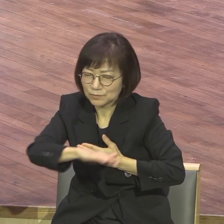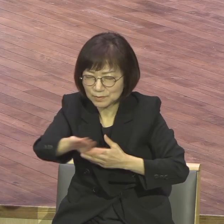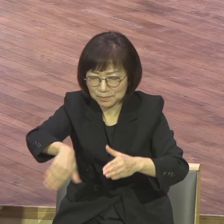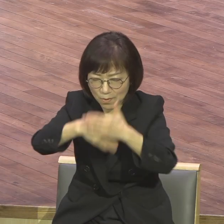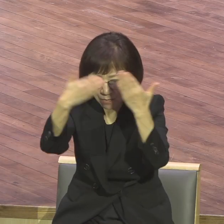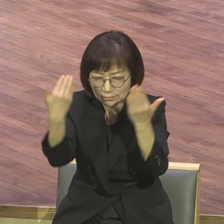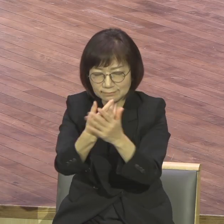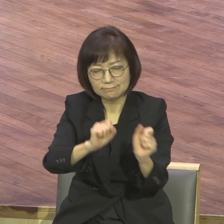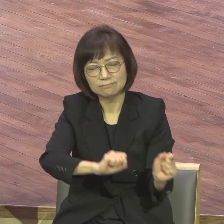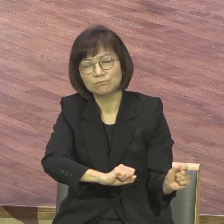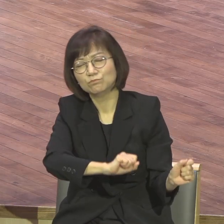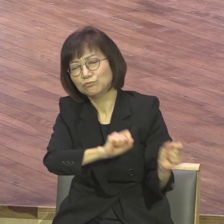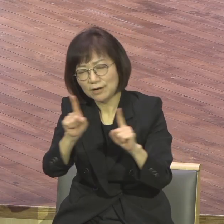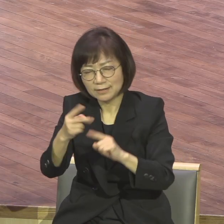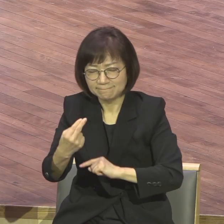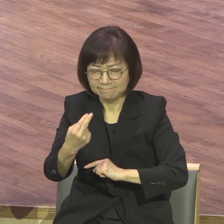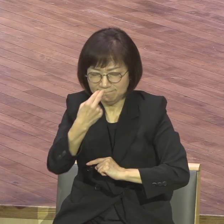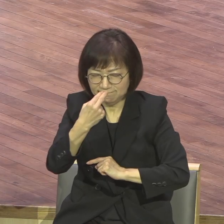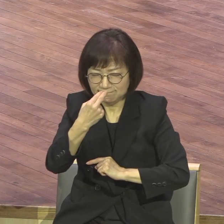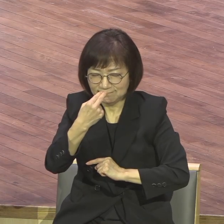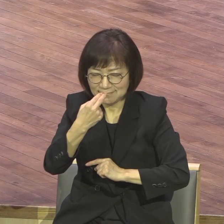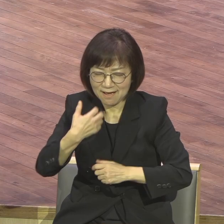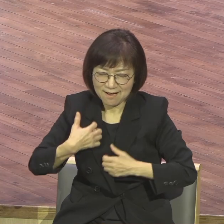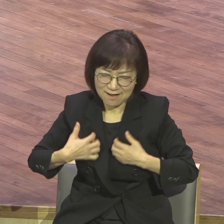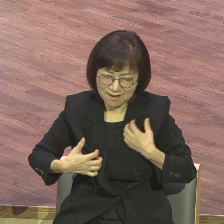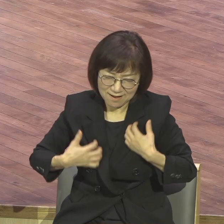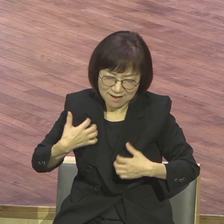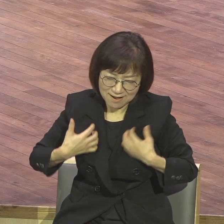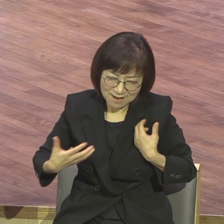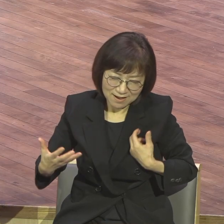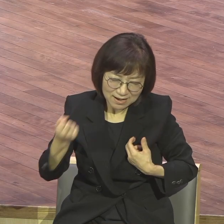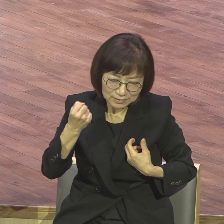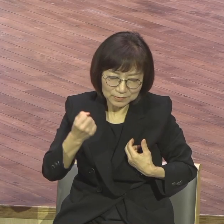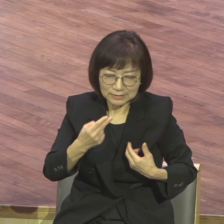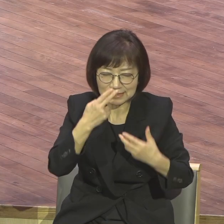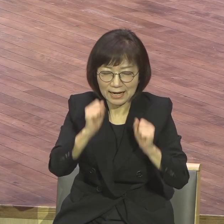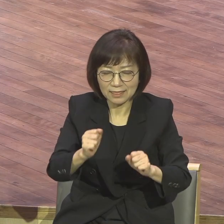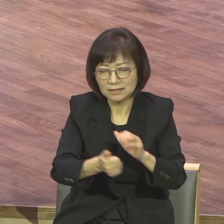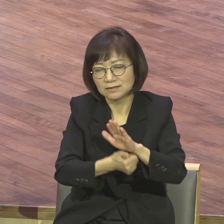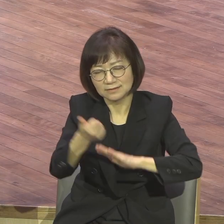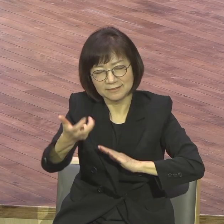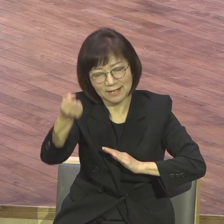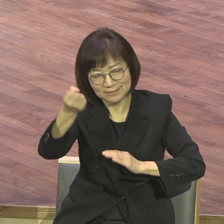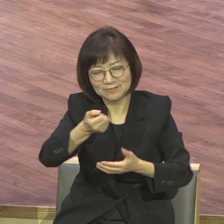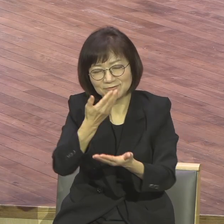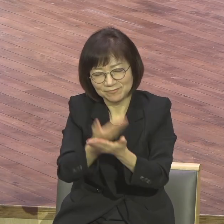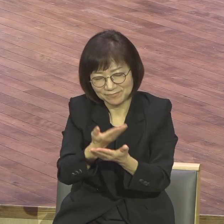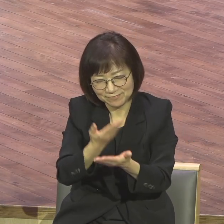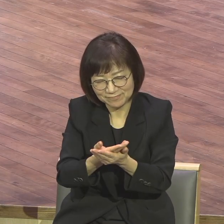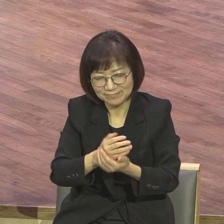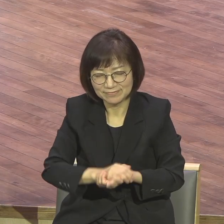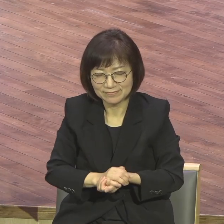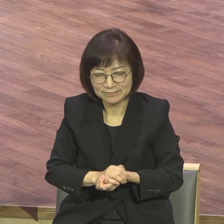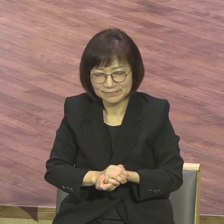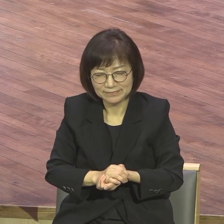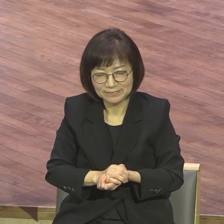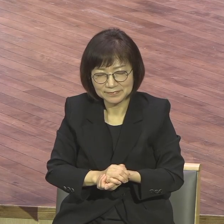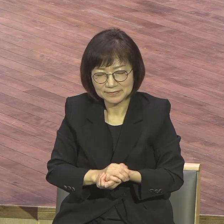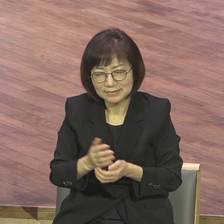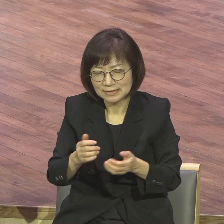부활의 산소망의 삶을 살게 하야 주옵사사 늘 부활의 부활하신 주님과